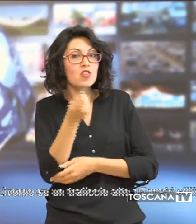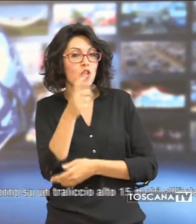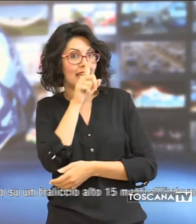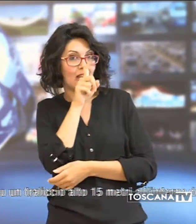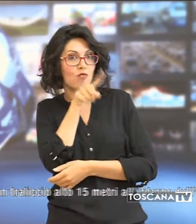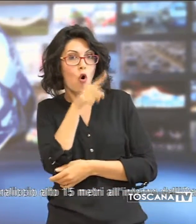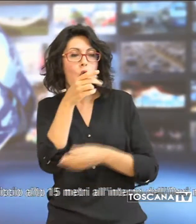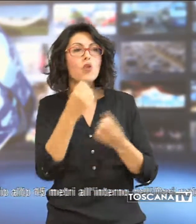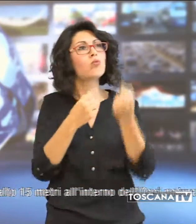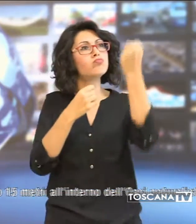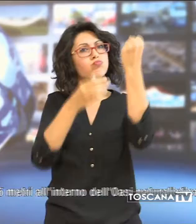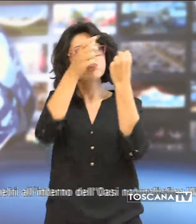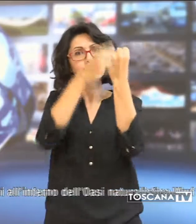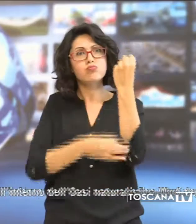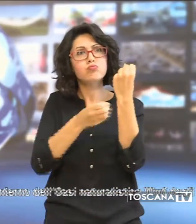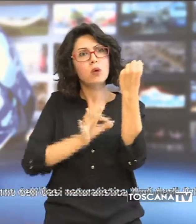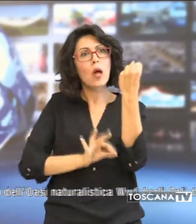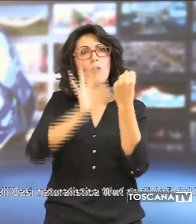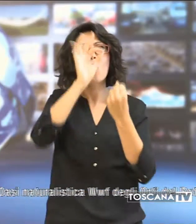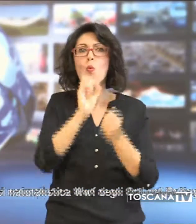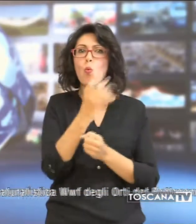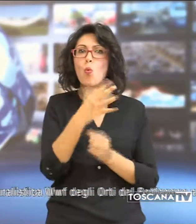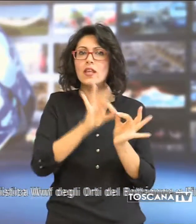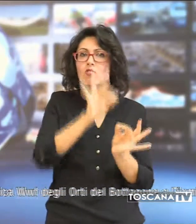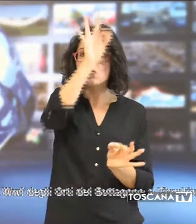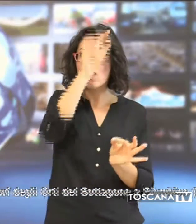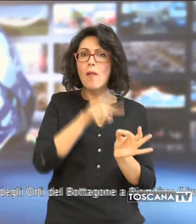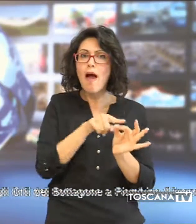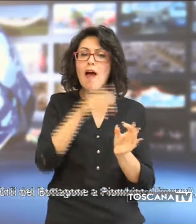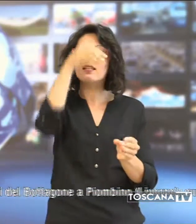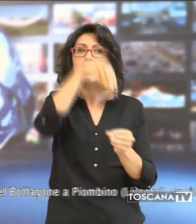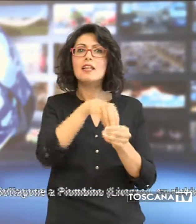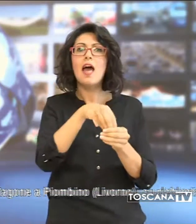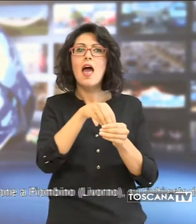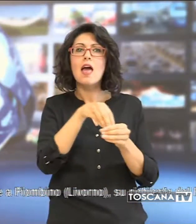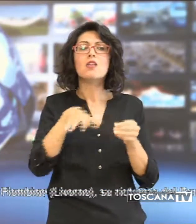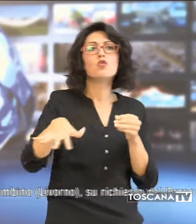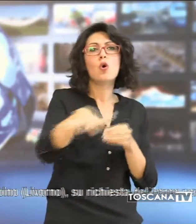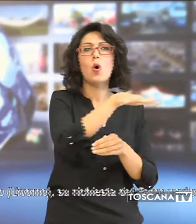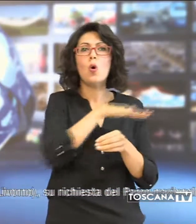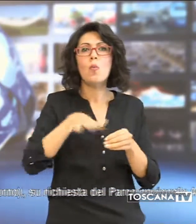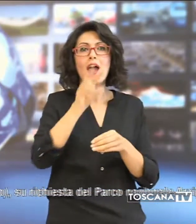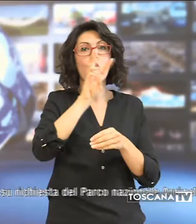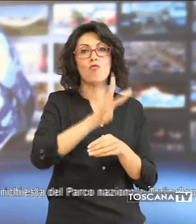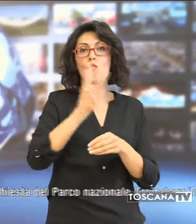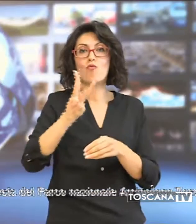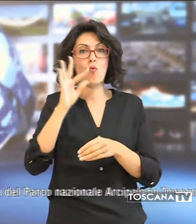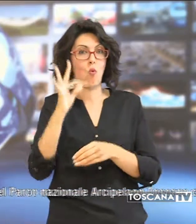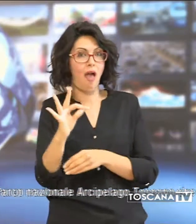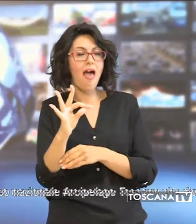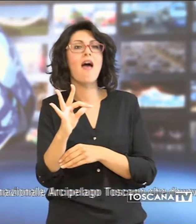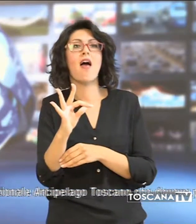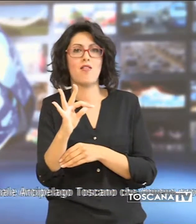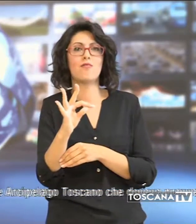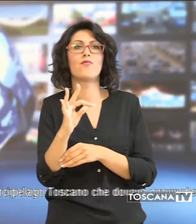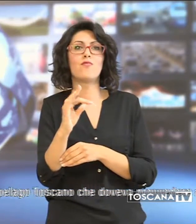traliccio alto 15 metri all'interno dell'oasi naturalistica WWF degli